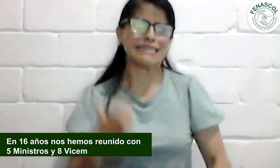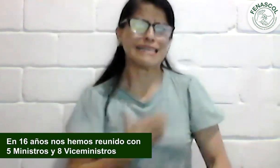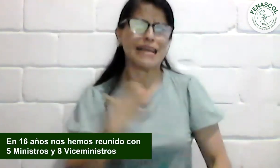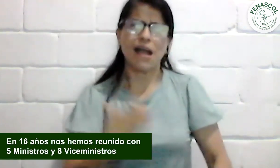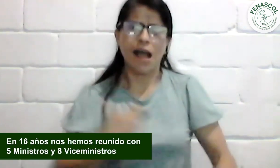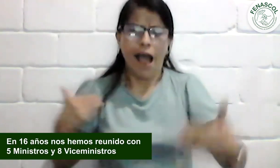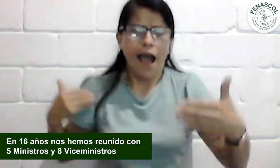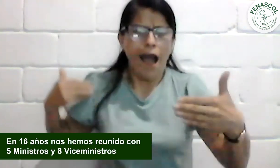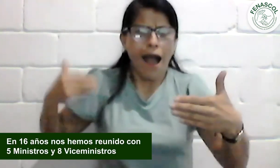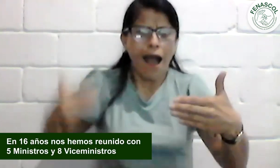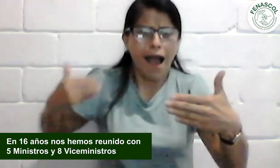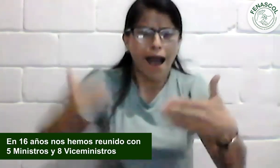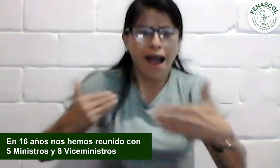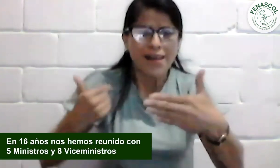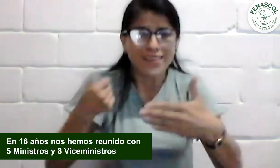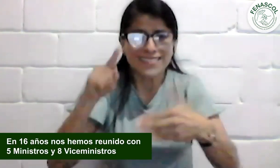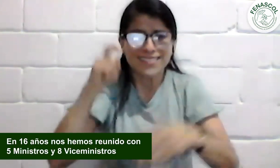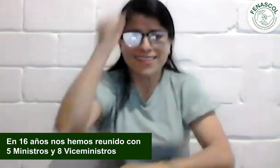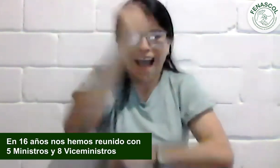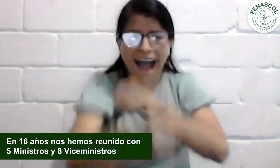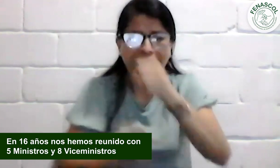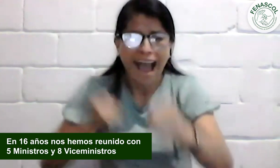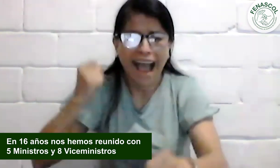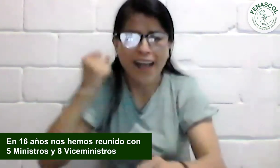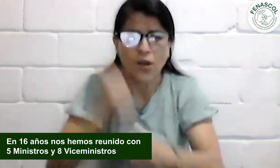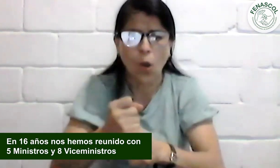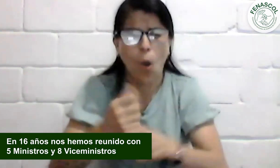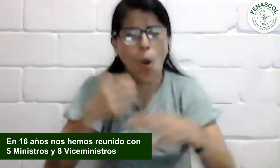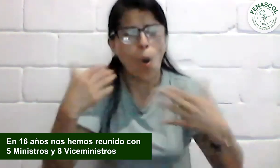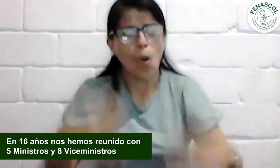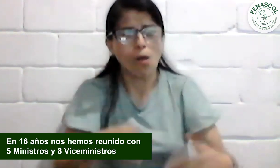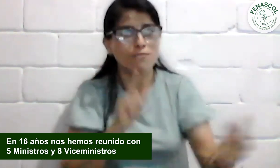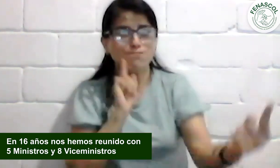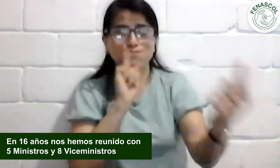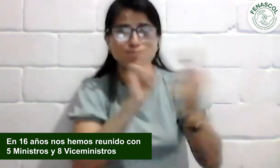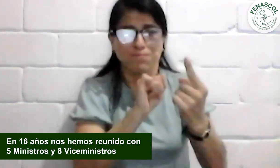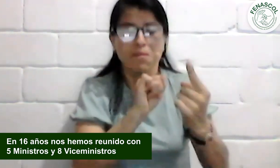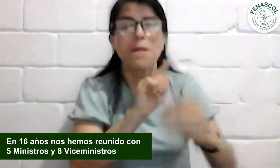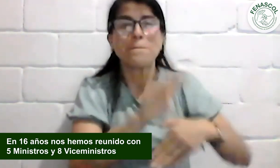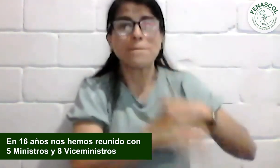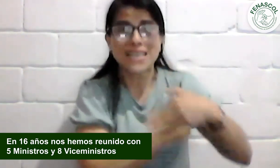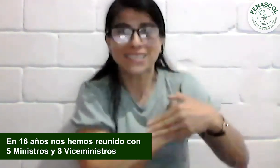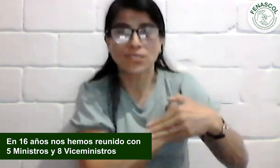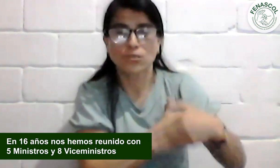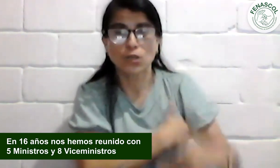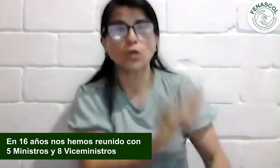que ha tenido la comunidad sorda durante 16 años, esperando por esta meta, encontrándose